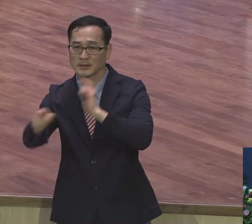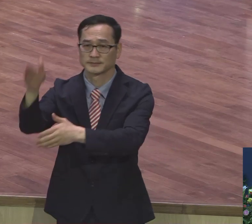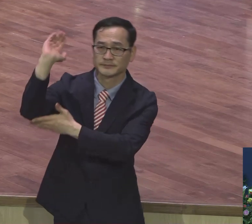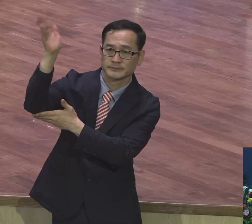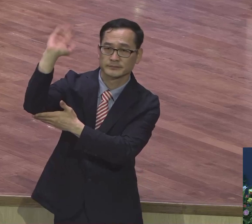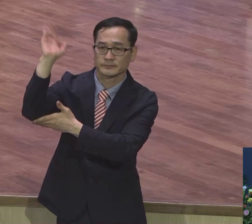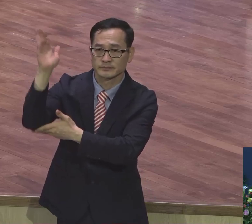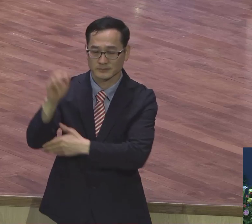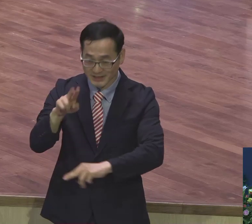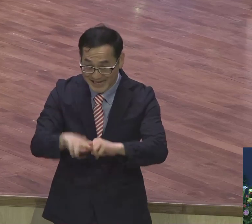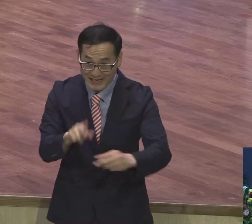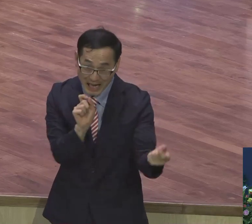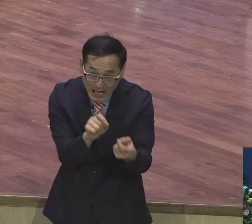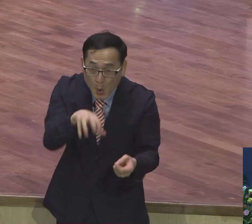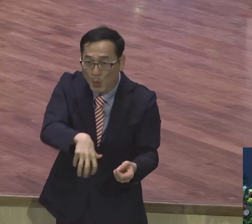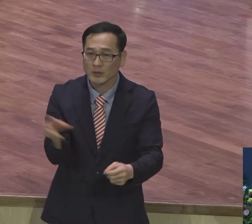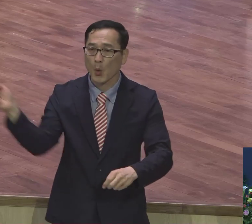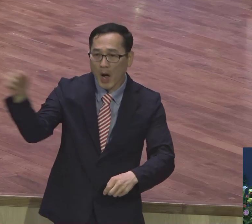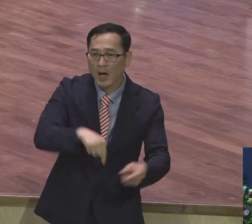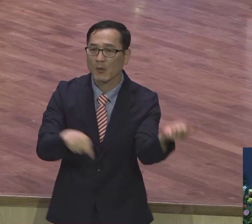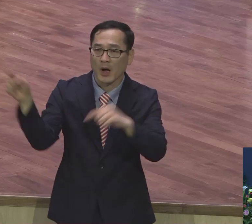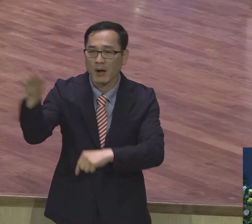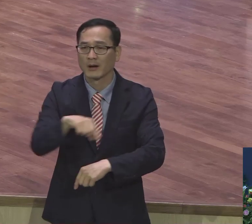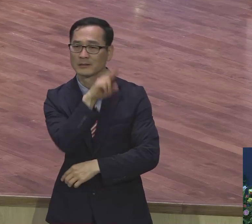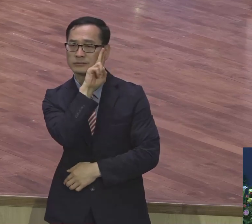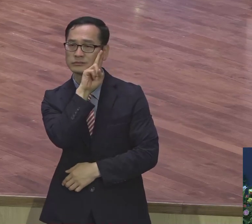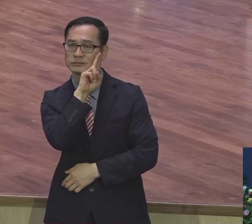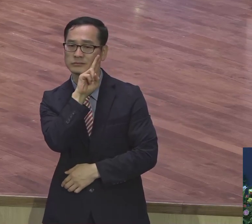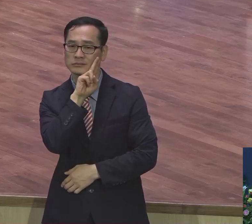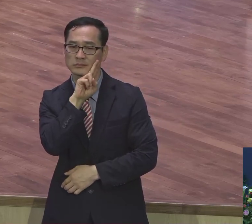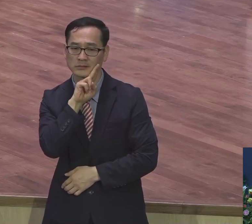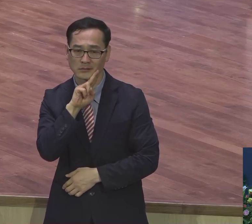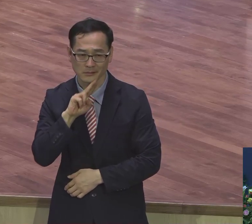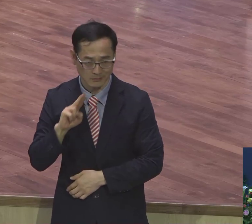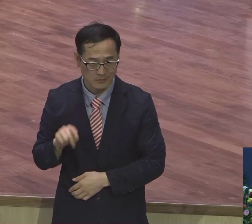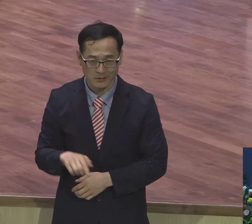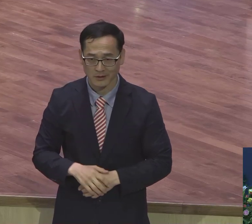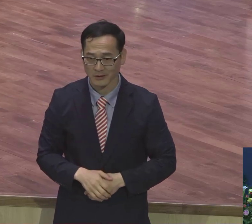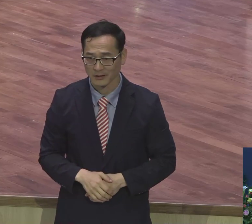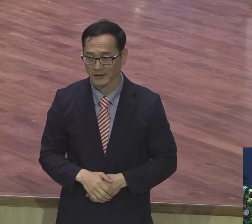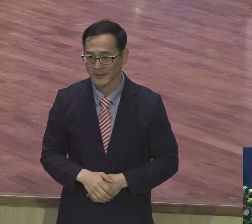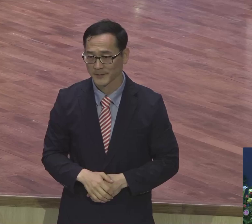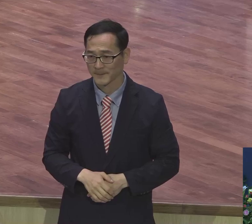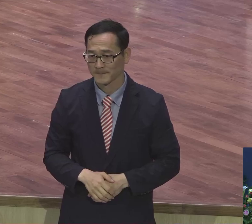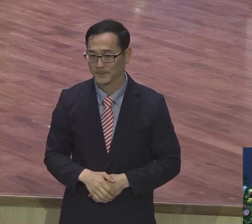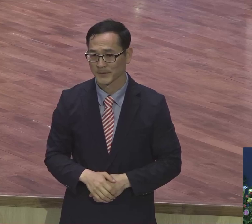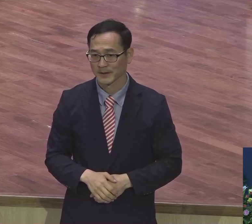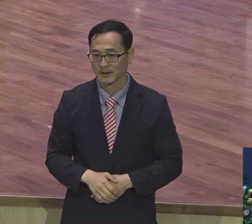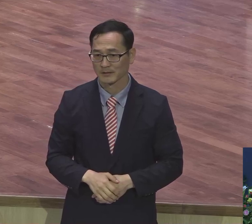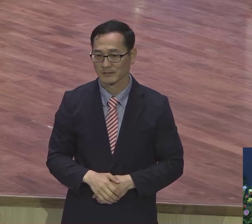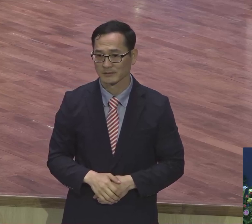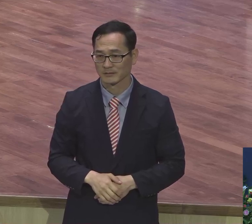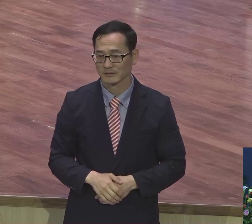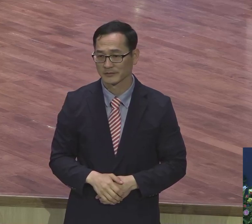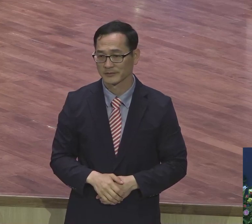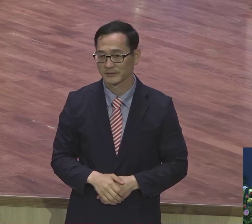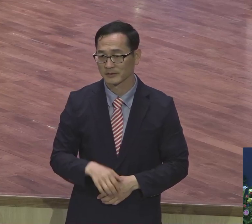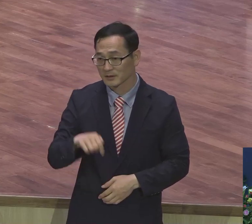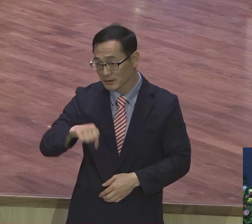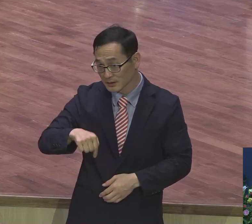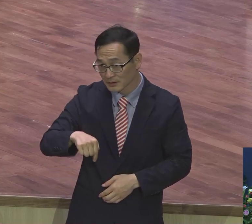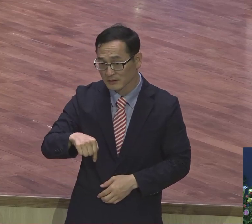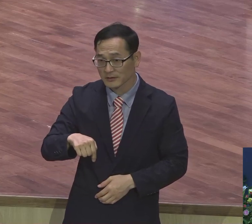몰라. 천지를 모르고 지금. 왜 그런지 아세요. 이 운동을 면직 당해 가면서 이 운동을요.